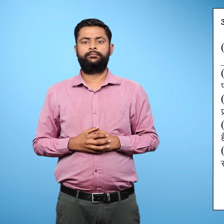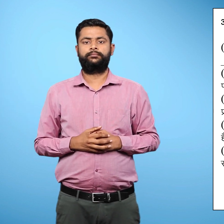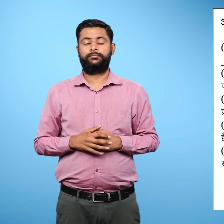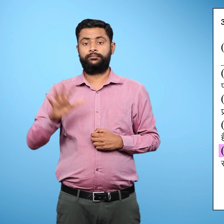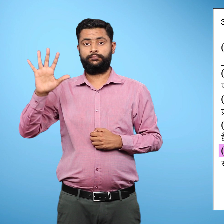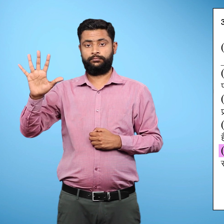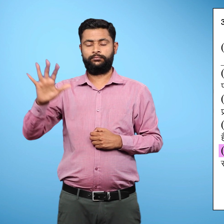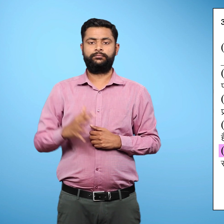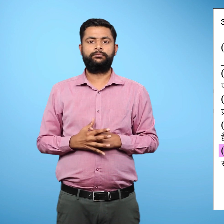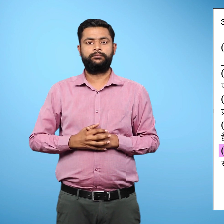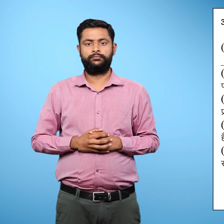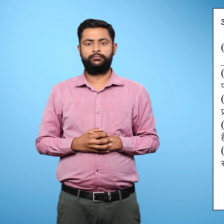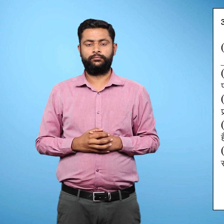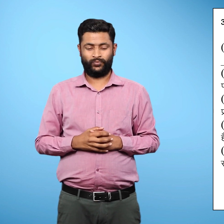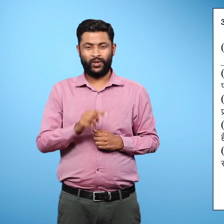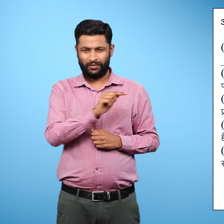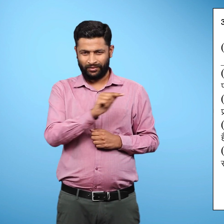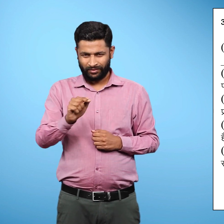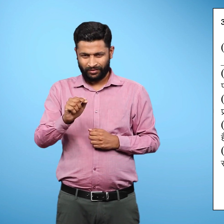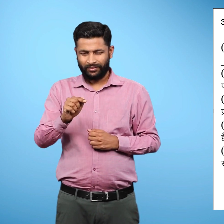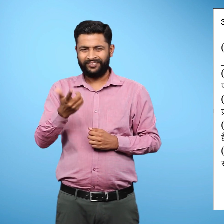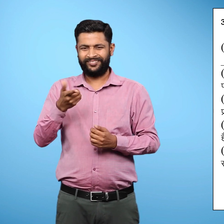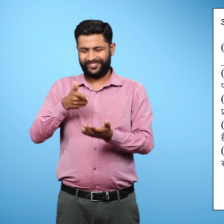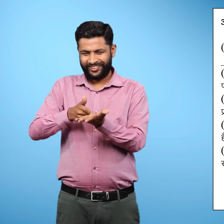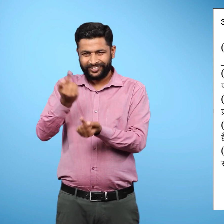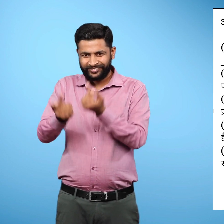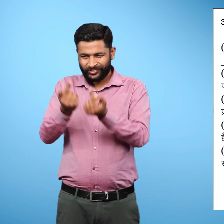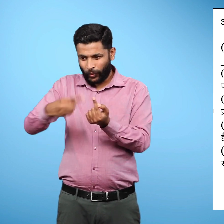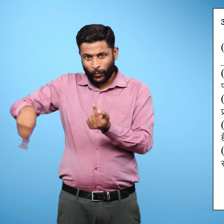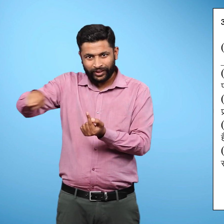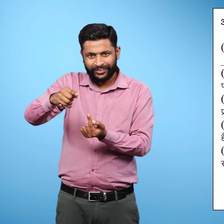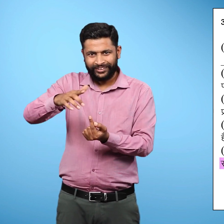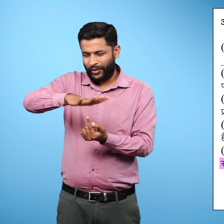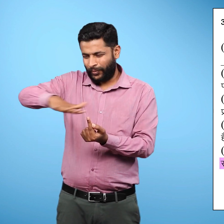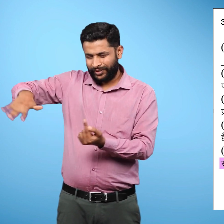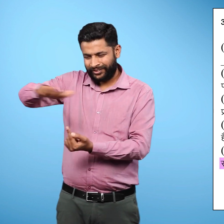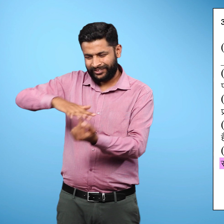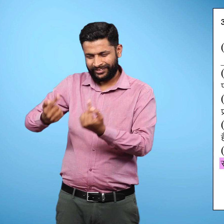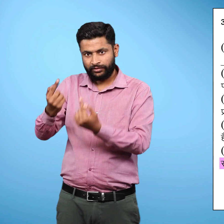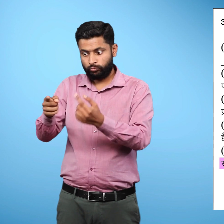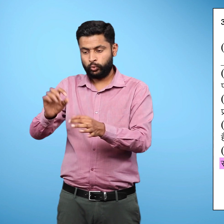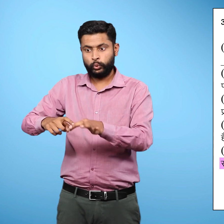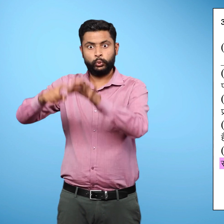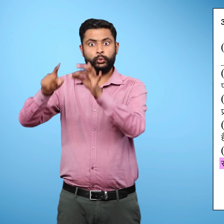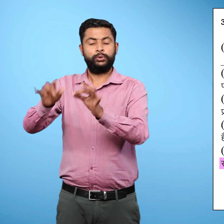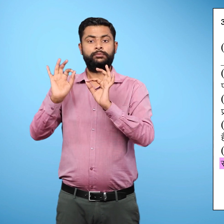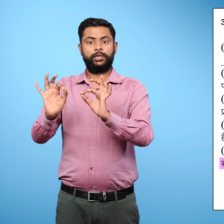पांचवा रिक्तिस्थान क्षेत्र क्रिशी के लिए सबसे अधिक उत्पादक क्षेत्र होते हैं